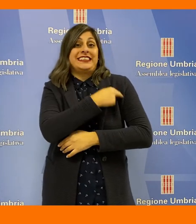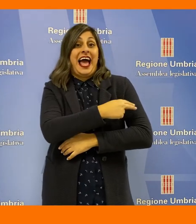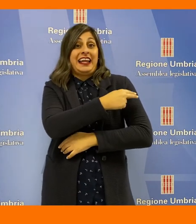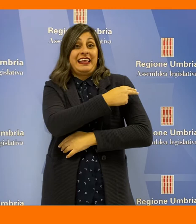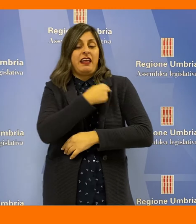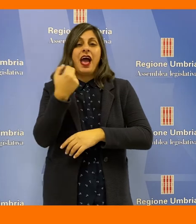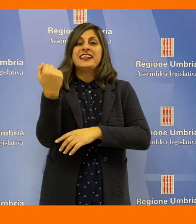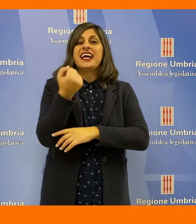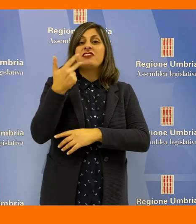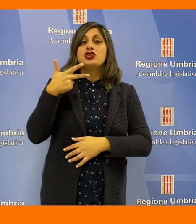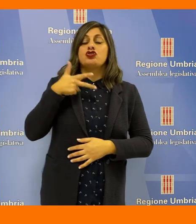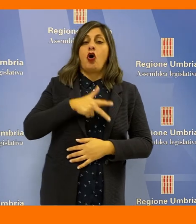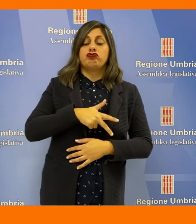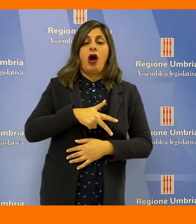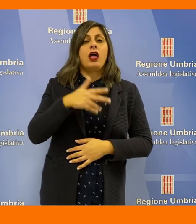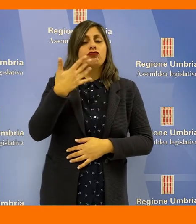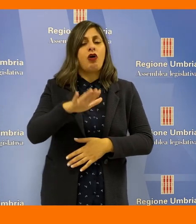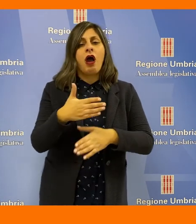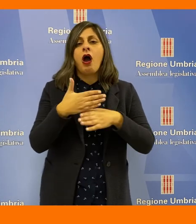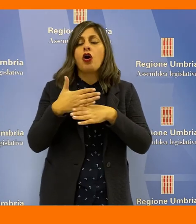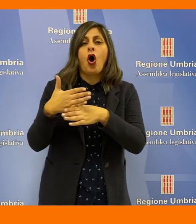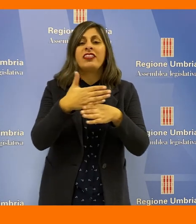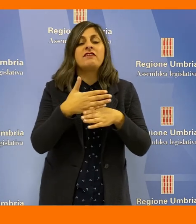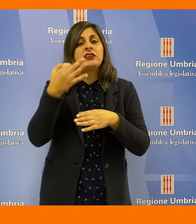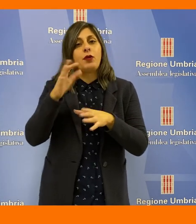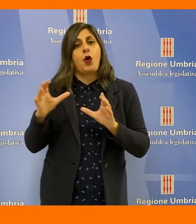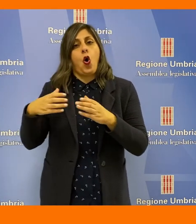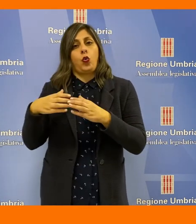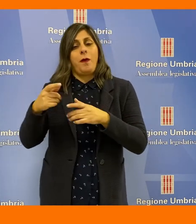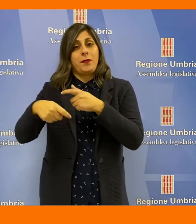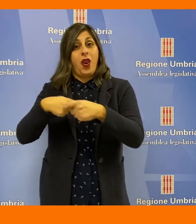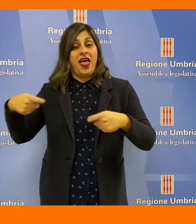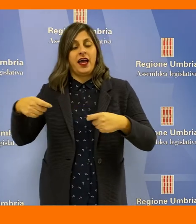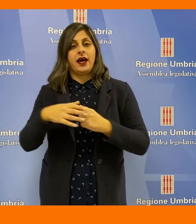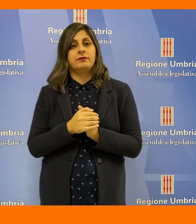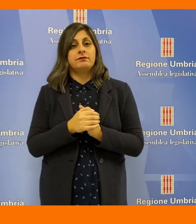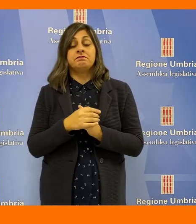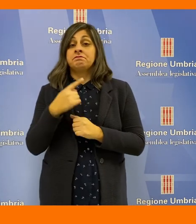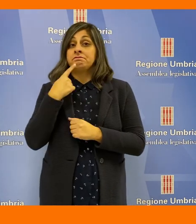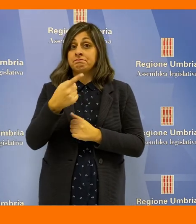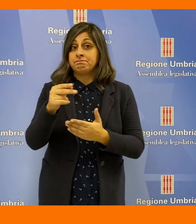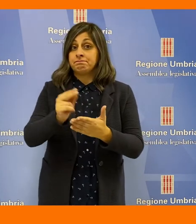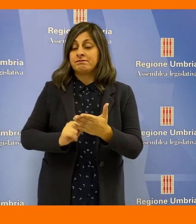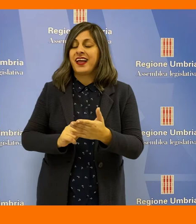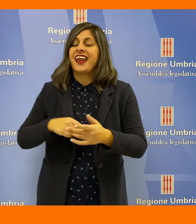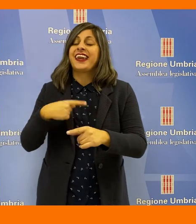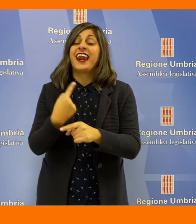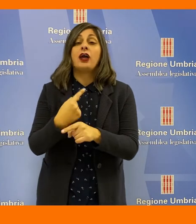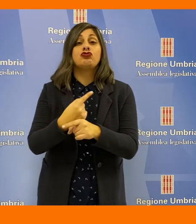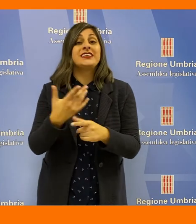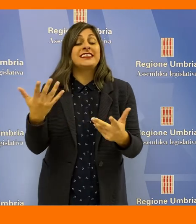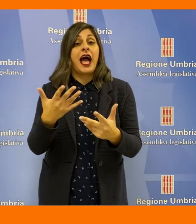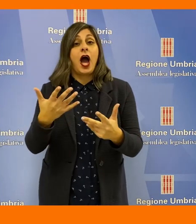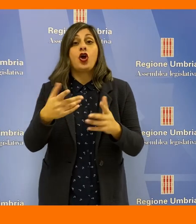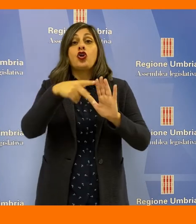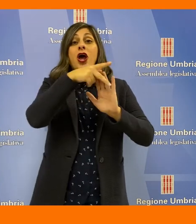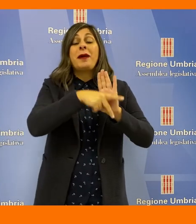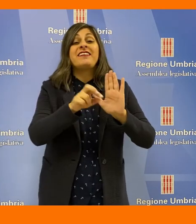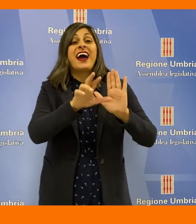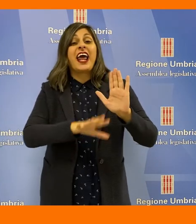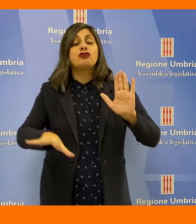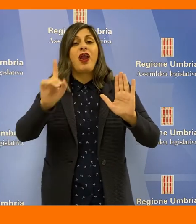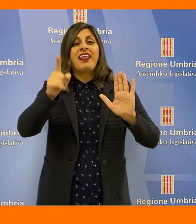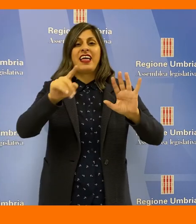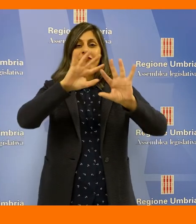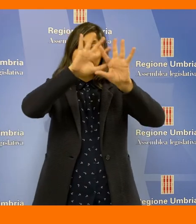sanità e servizi sociali condivisa dalla Gruppo della Lega. Necessario, scrive nell'atto, riordinare la normativa